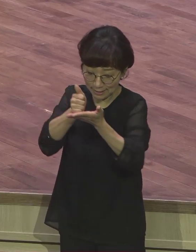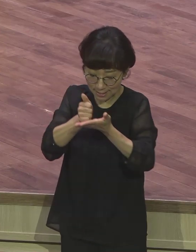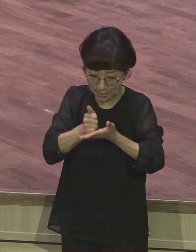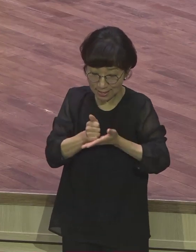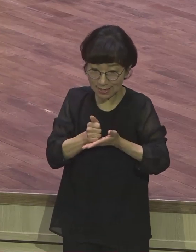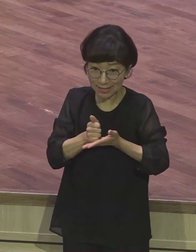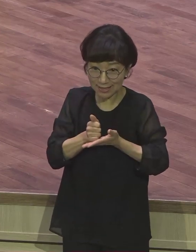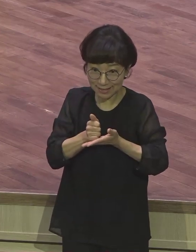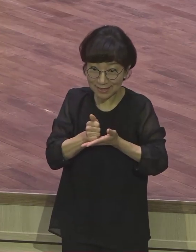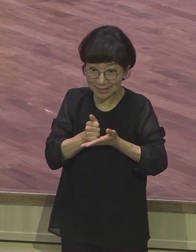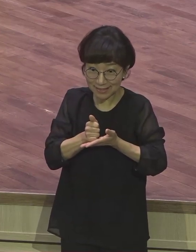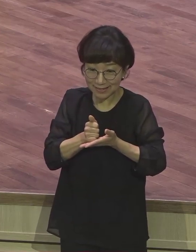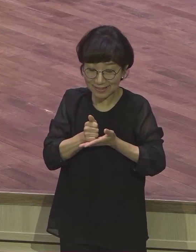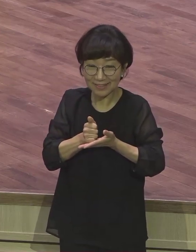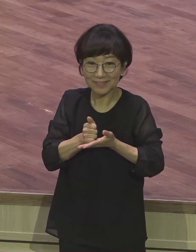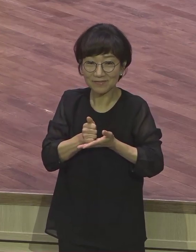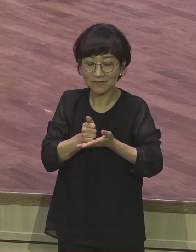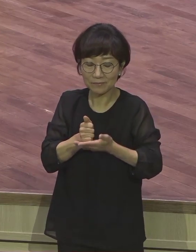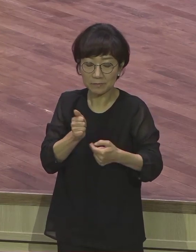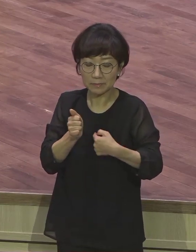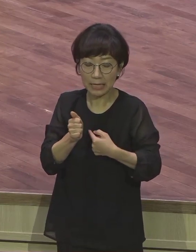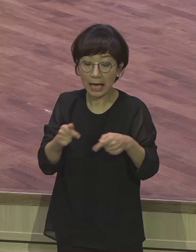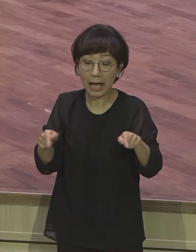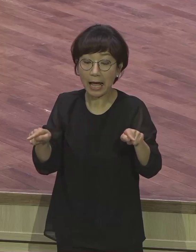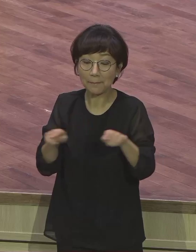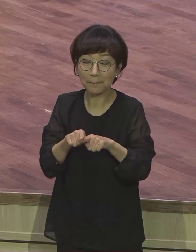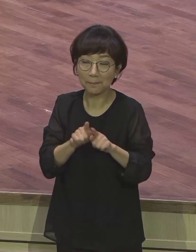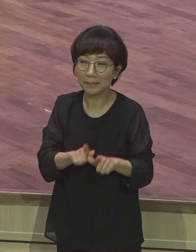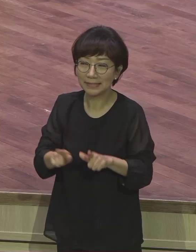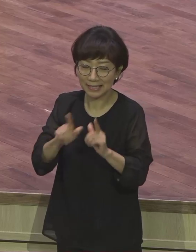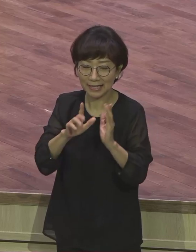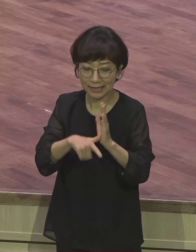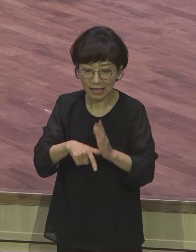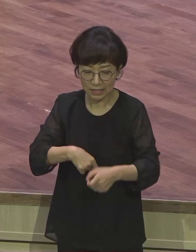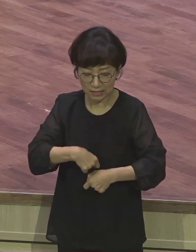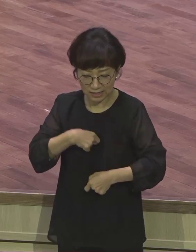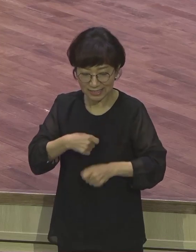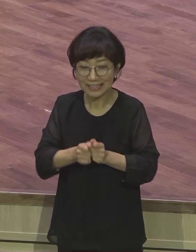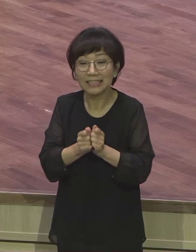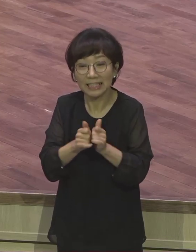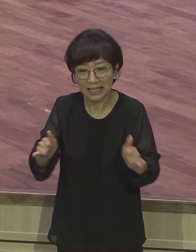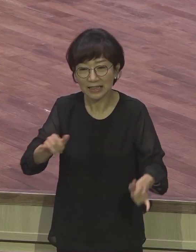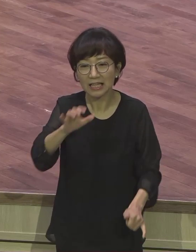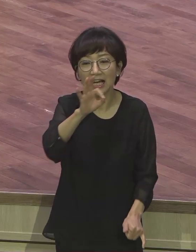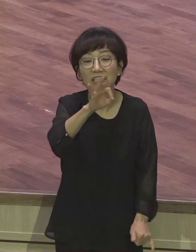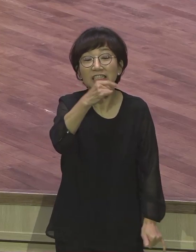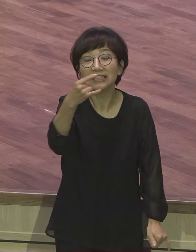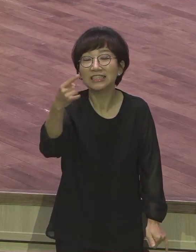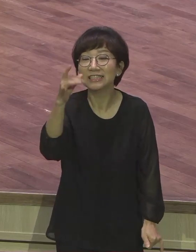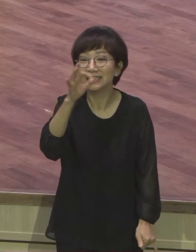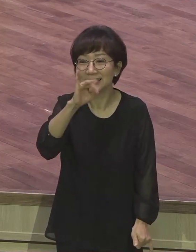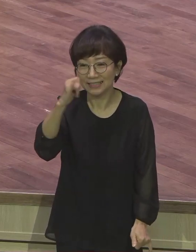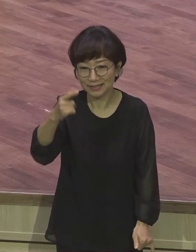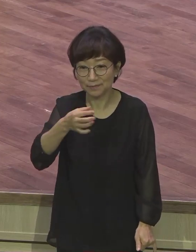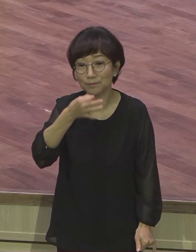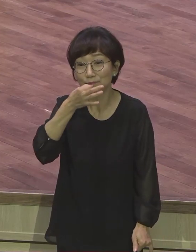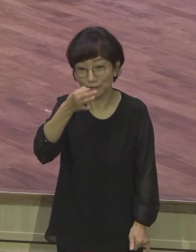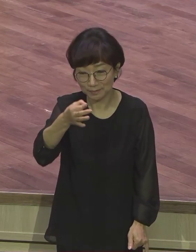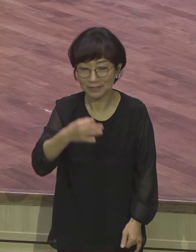위에. 그런 사람을 어렵다 한단 말이에요. 어렵다. 죄를 안 지었다. 착하단 말이에요. 성경이 말하는 어렵다는 말은